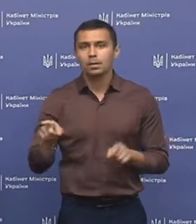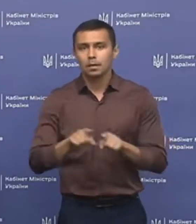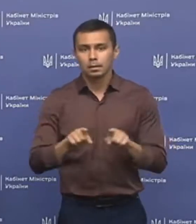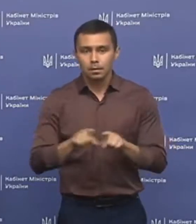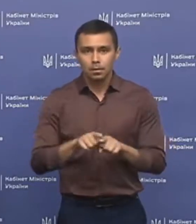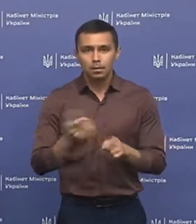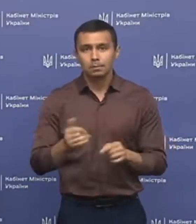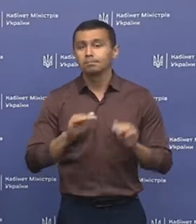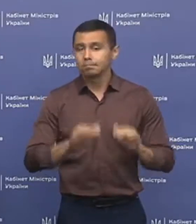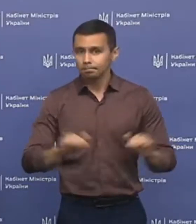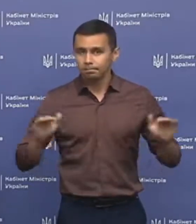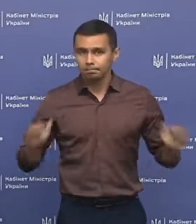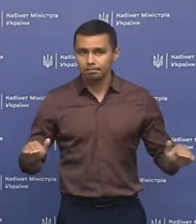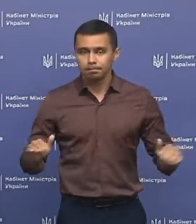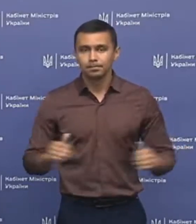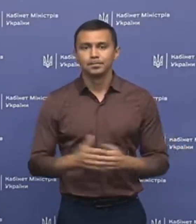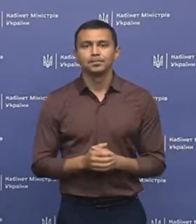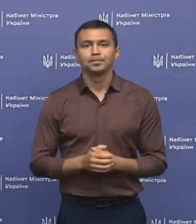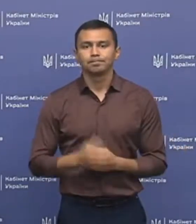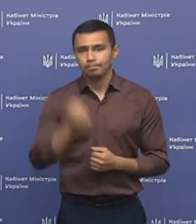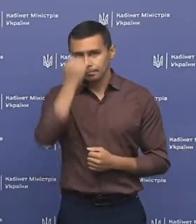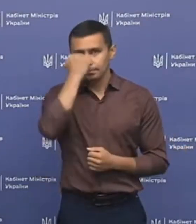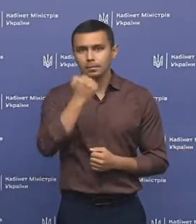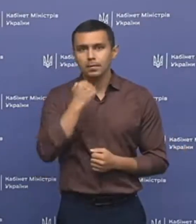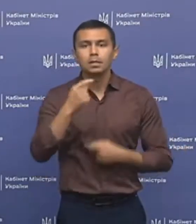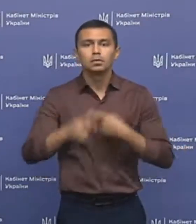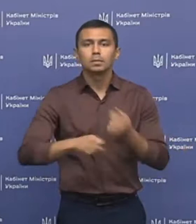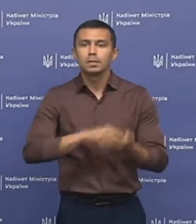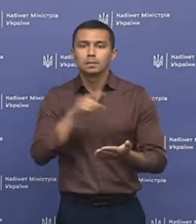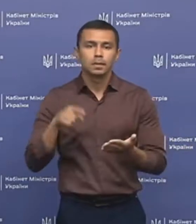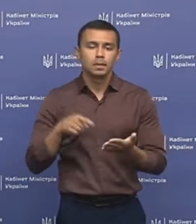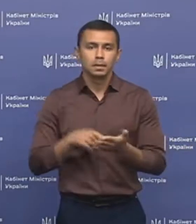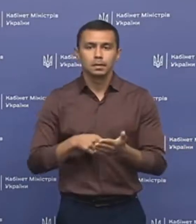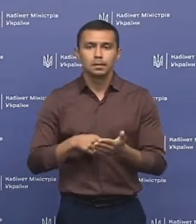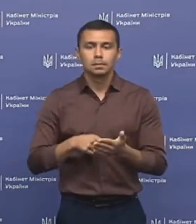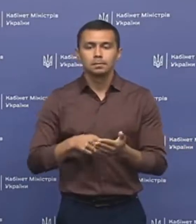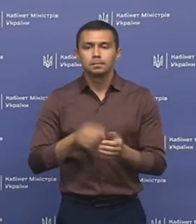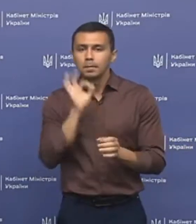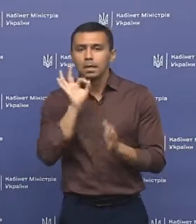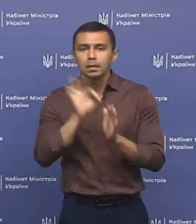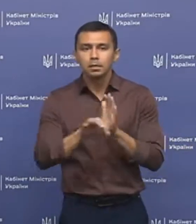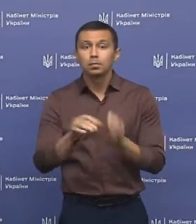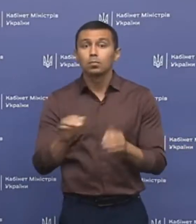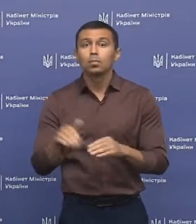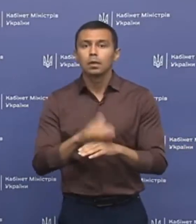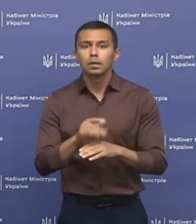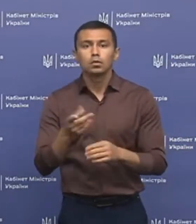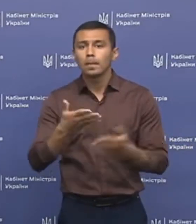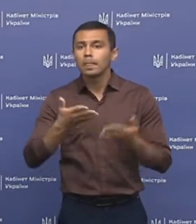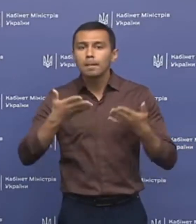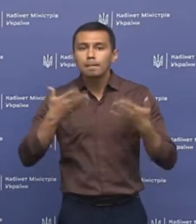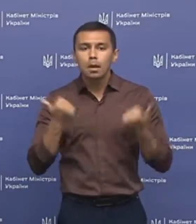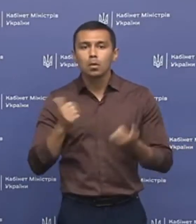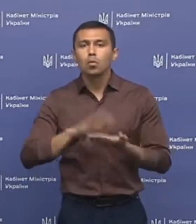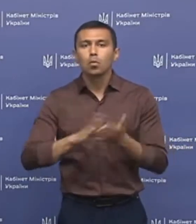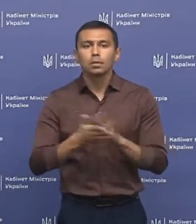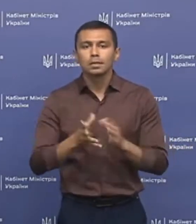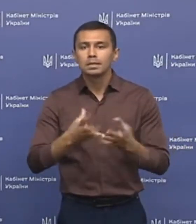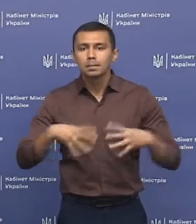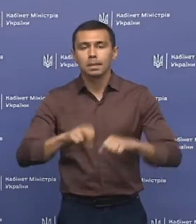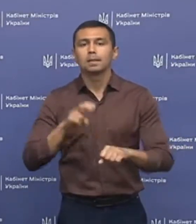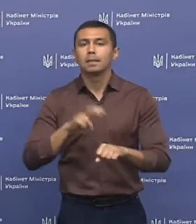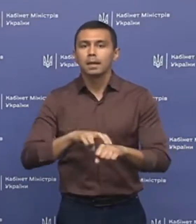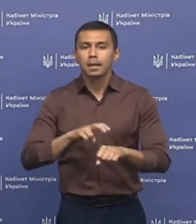так і в даному випадку дітей. Дякуємо. Наступне запитання. Підкажіть, будь ласка, якщо немає угоди із